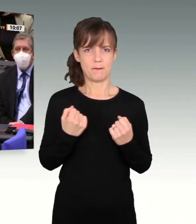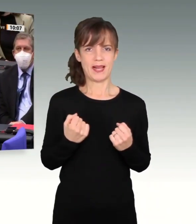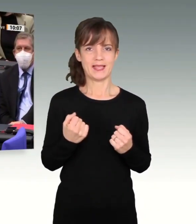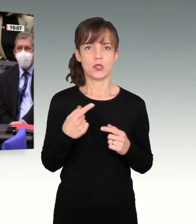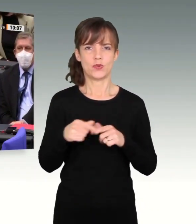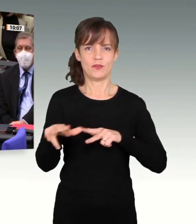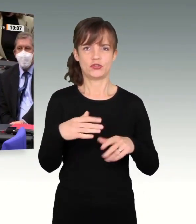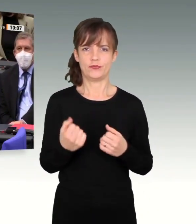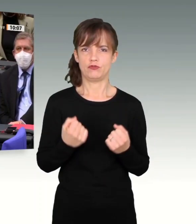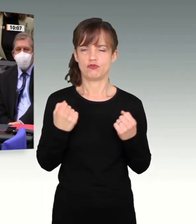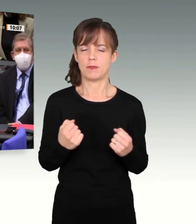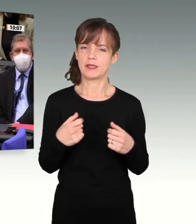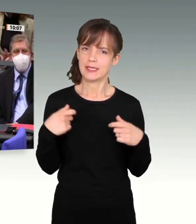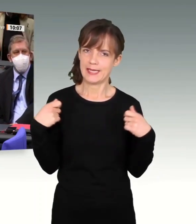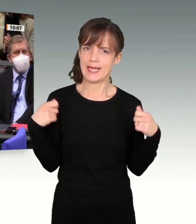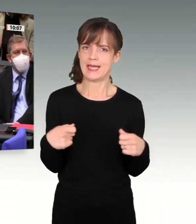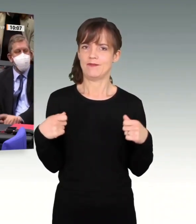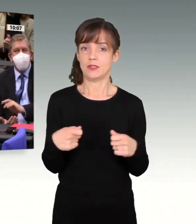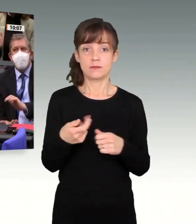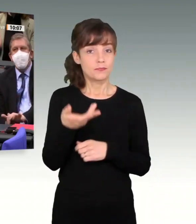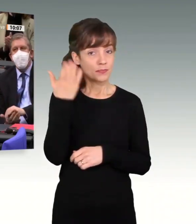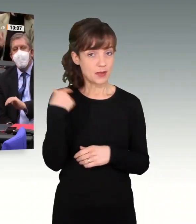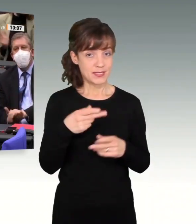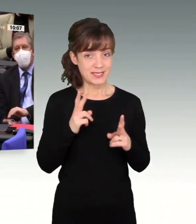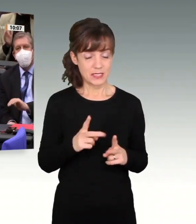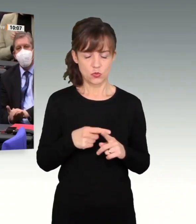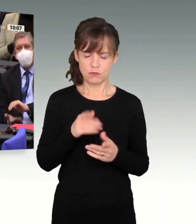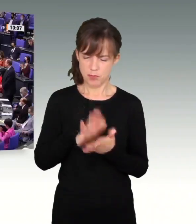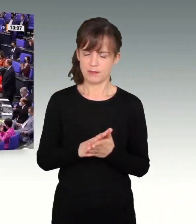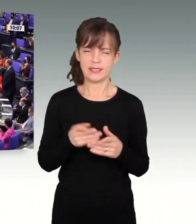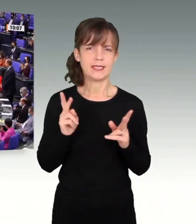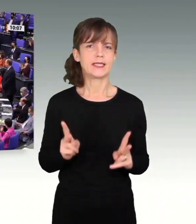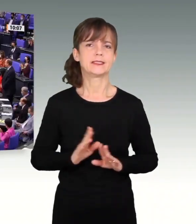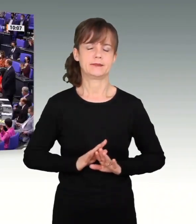allen Dingen der Wirtschaft zu investieren. Und das war damals richtig, und das bleibt richtig.